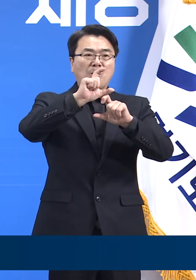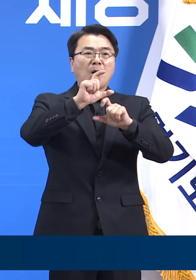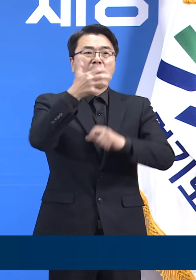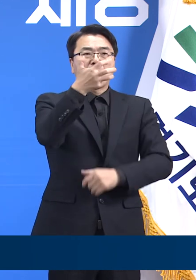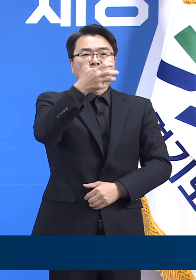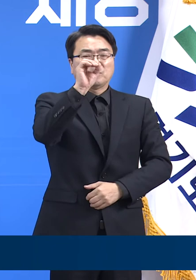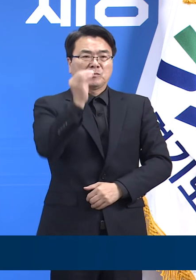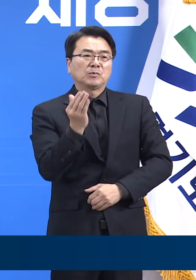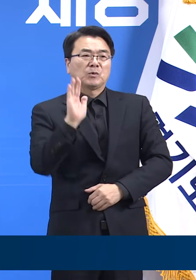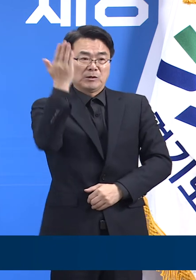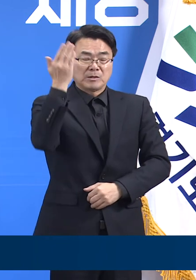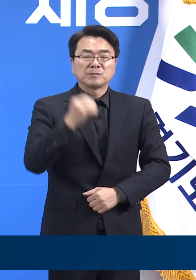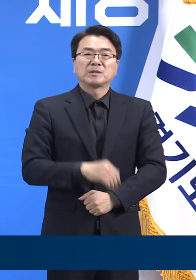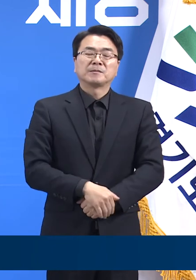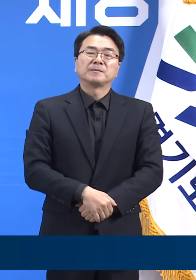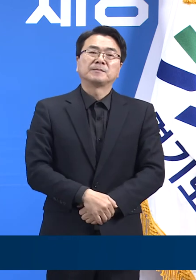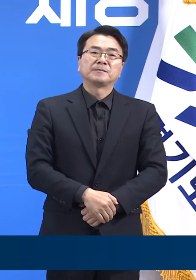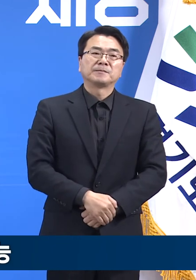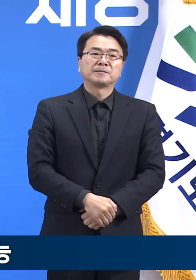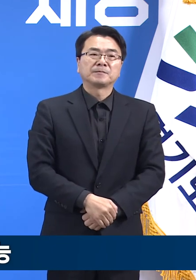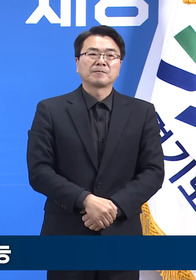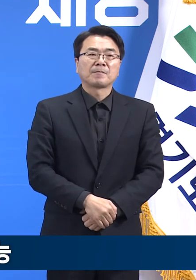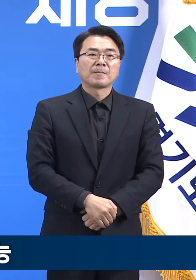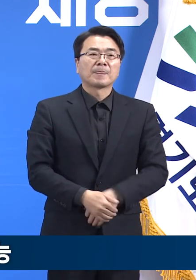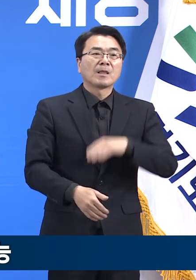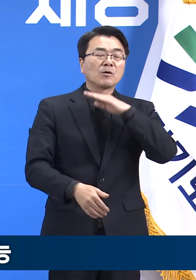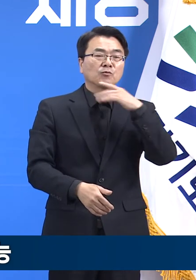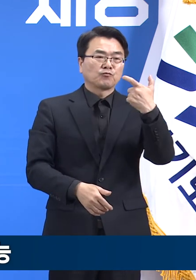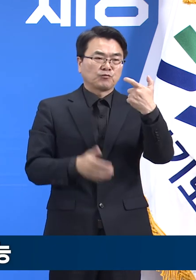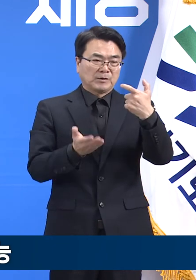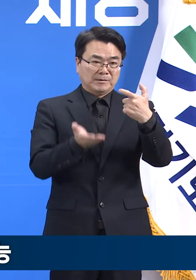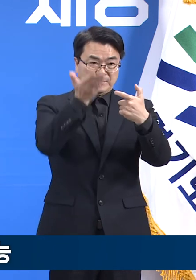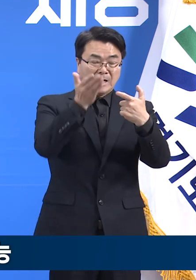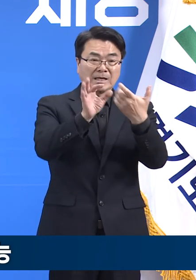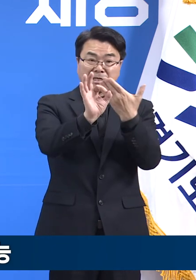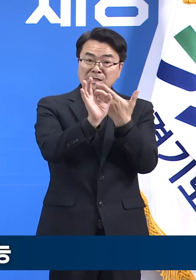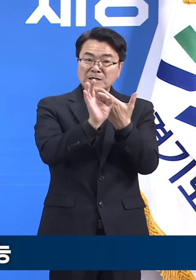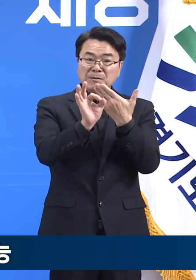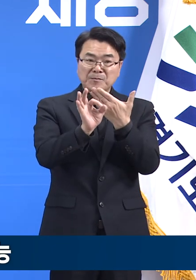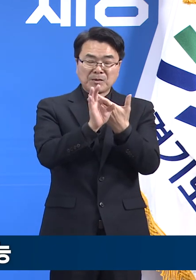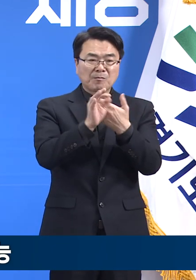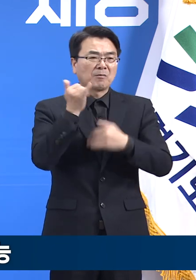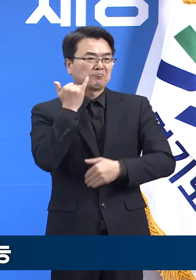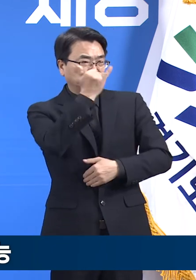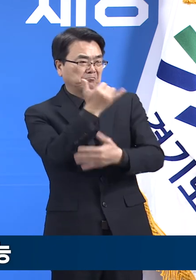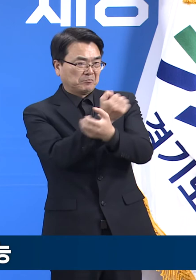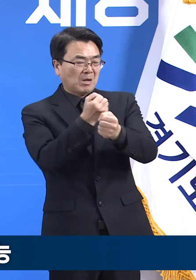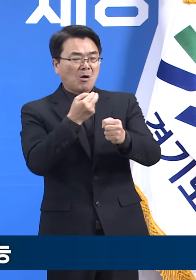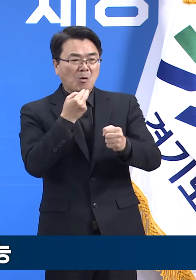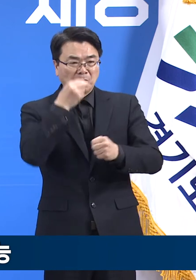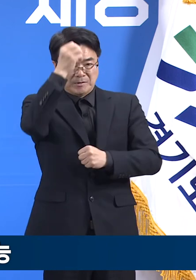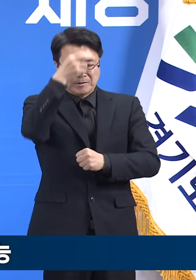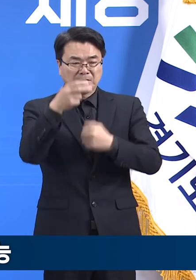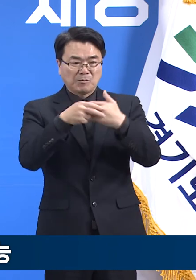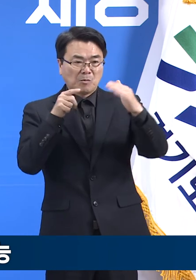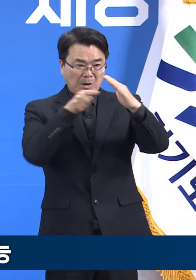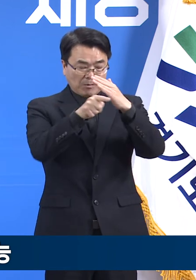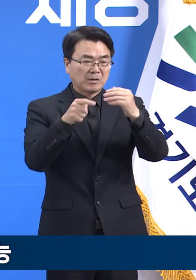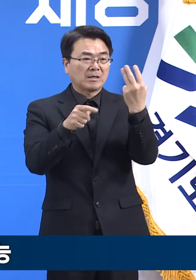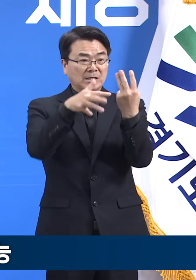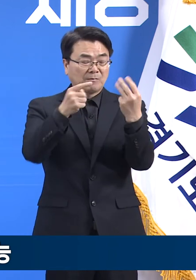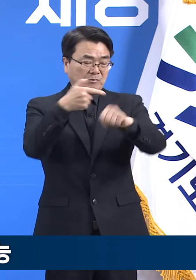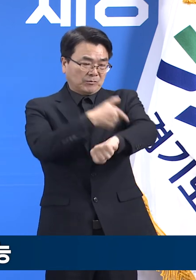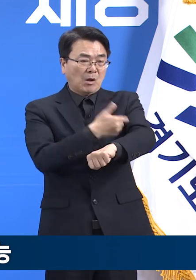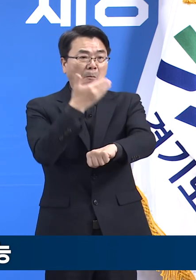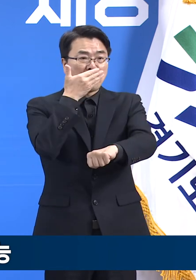%포인트 상승했습니다. 60세 이상 분들은 사전 예약 없이도 오류기간을 방문하여 3차 접종을 하실 수 있으니 많은